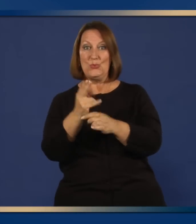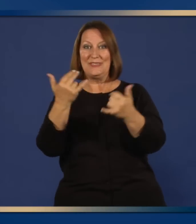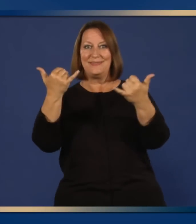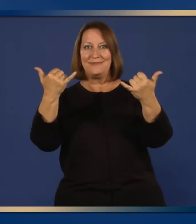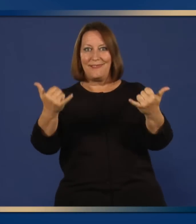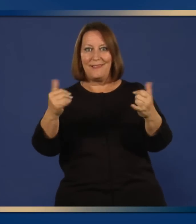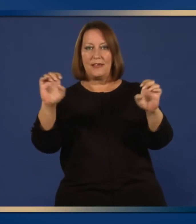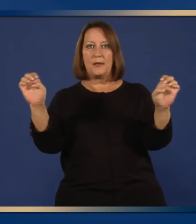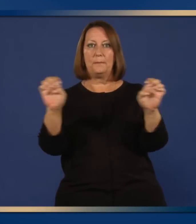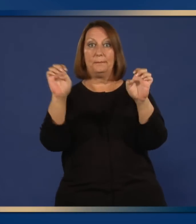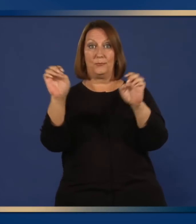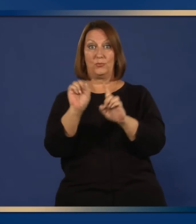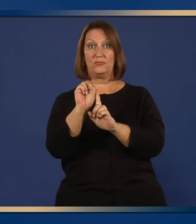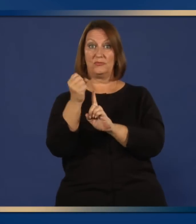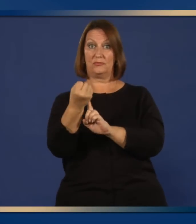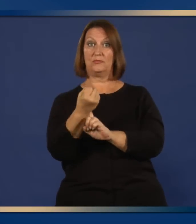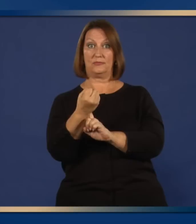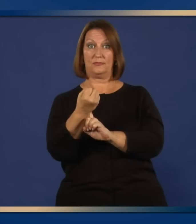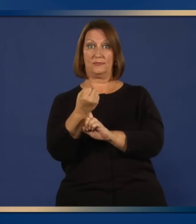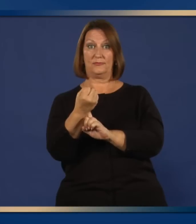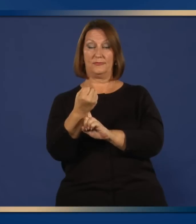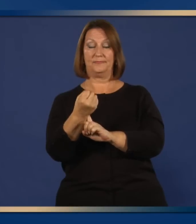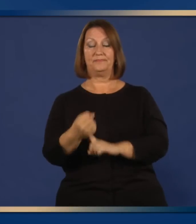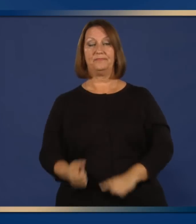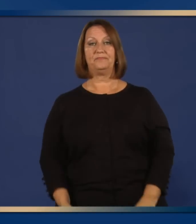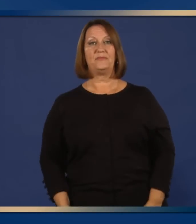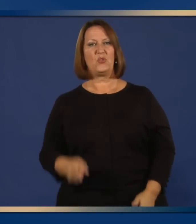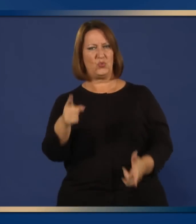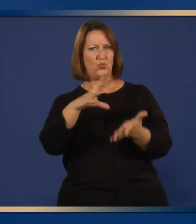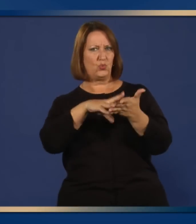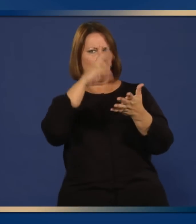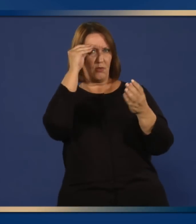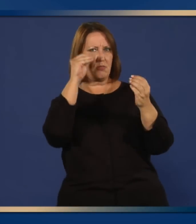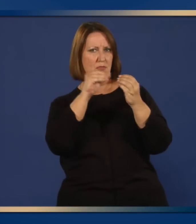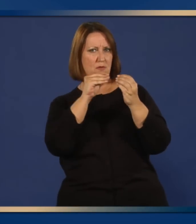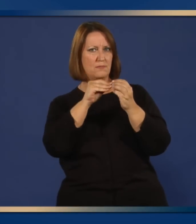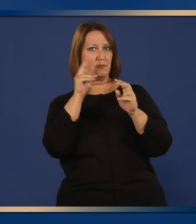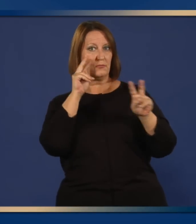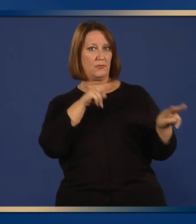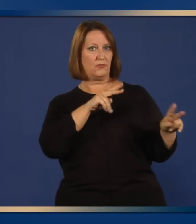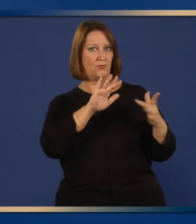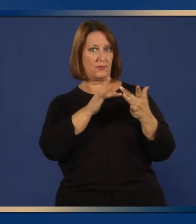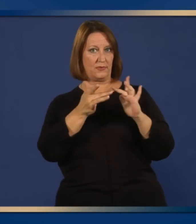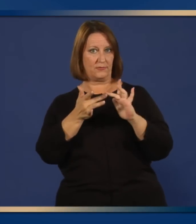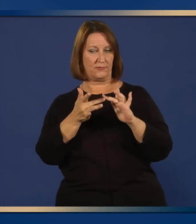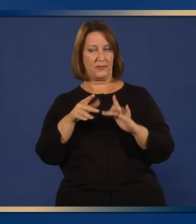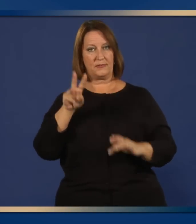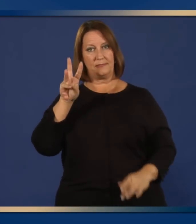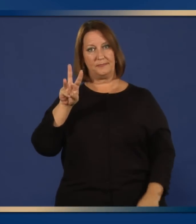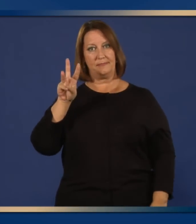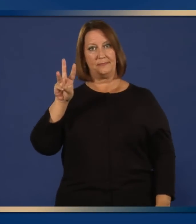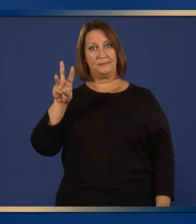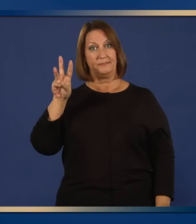Zanamivir. Información adicional se puede encontrar en www